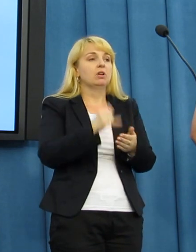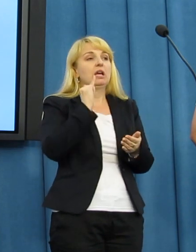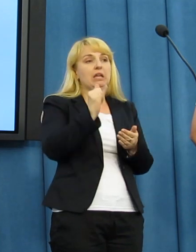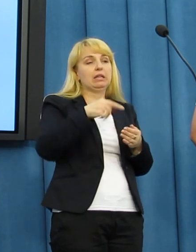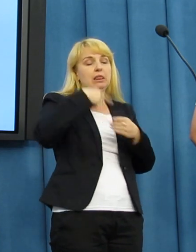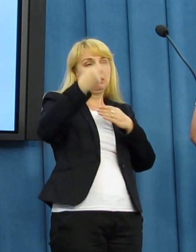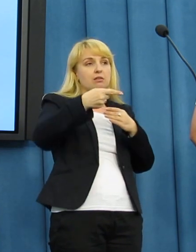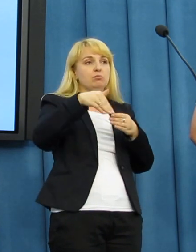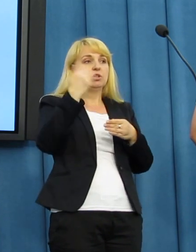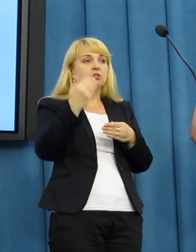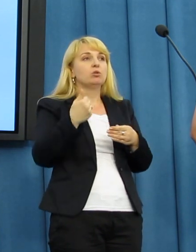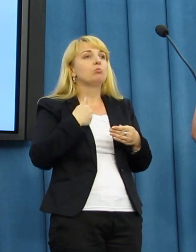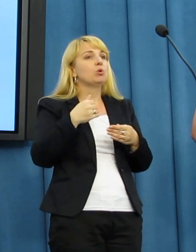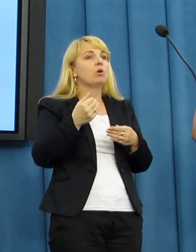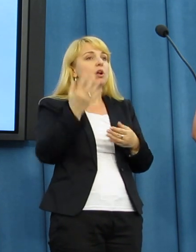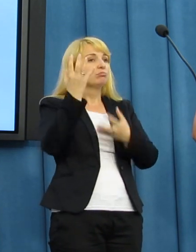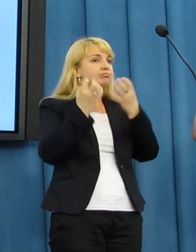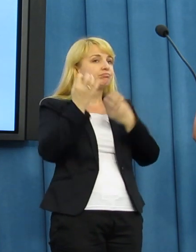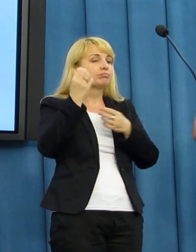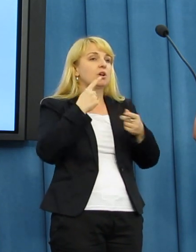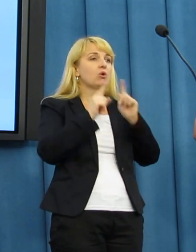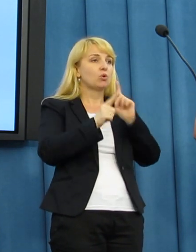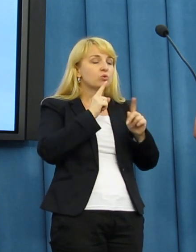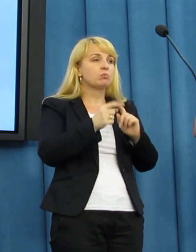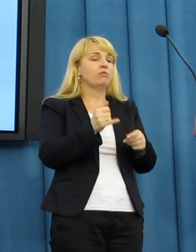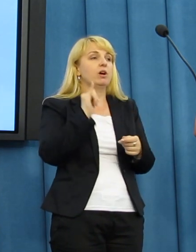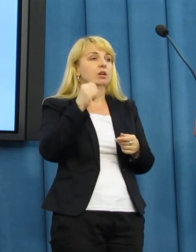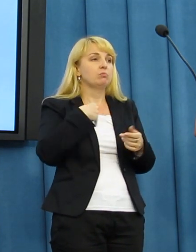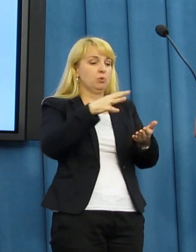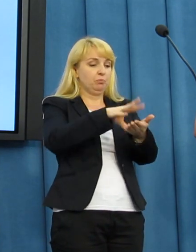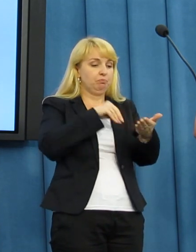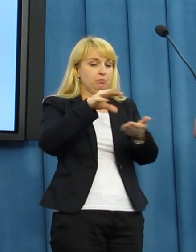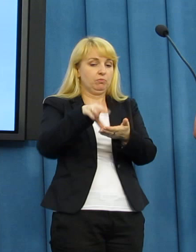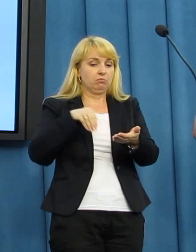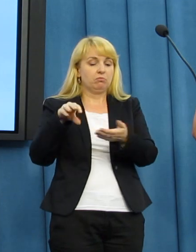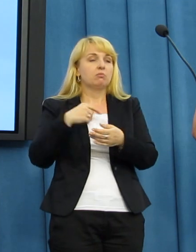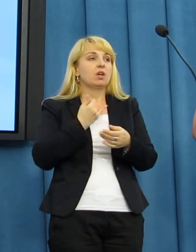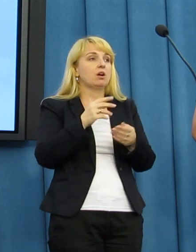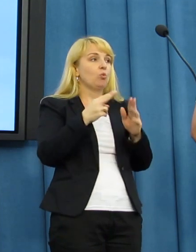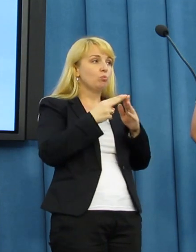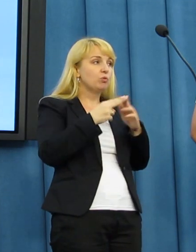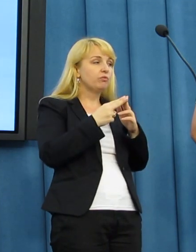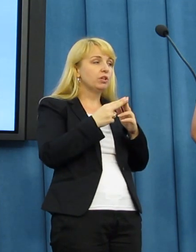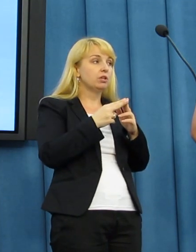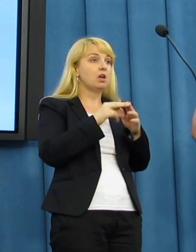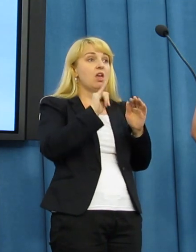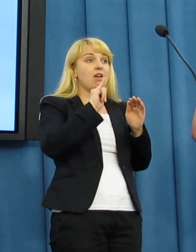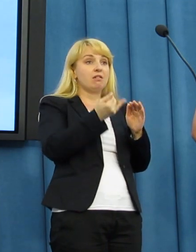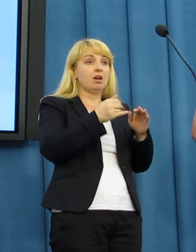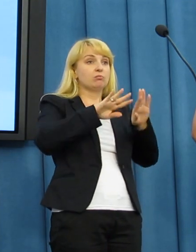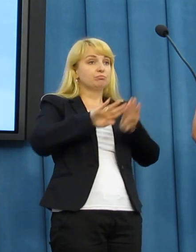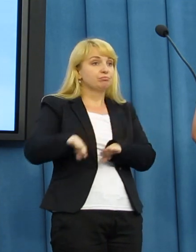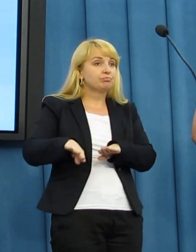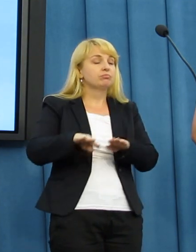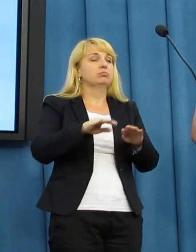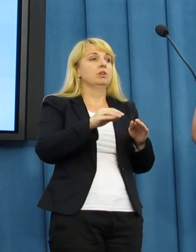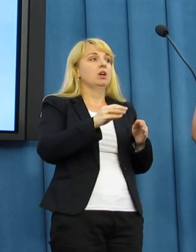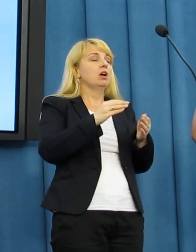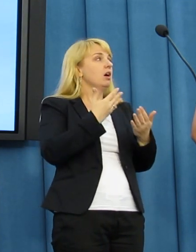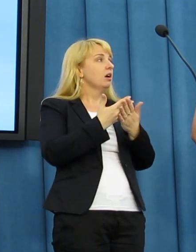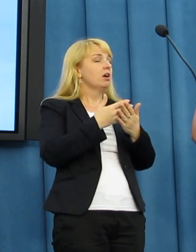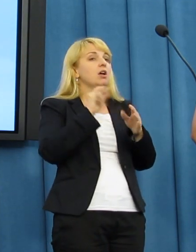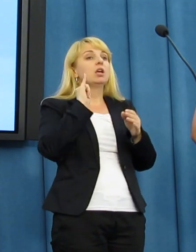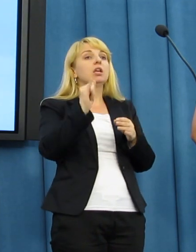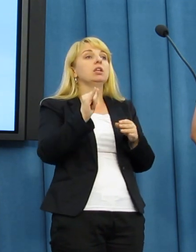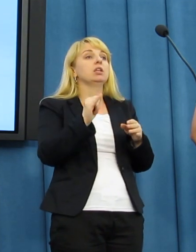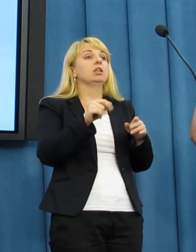został przesłuchany przez jednego policjanta, zeznał tak, jak było to omówione. Gdy wyszedł z aresztu, oczywiście Nakel, którego